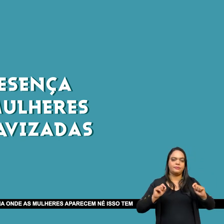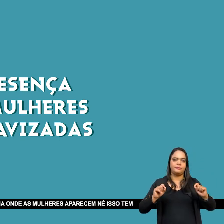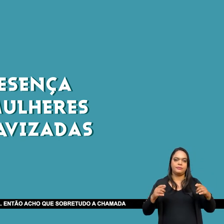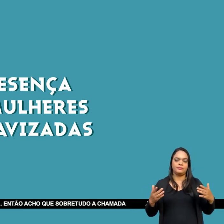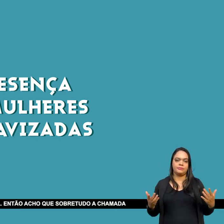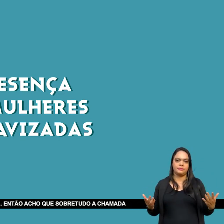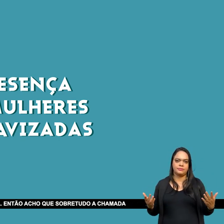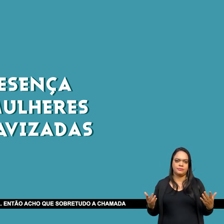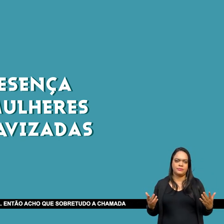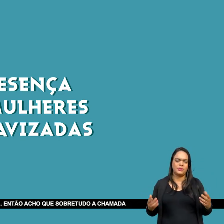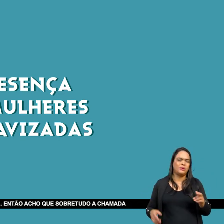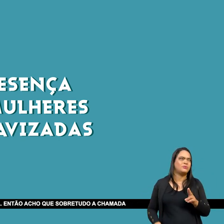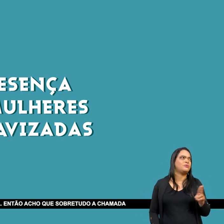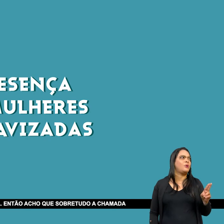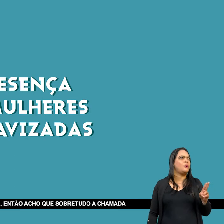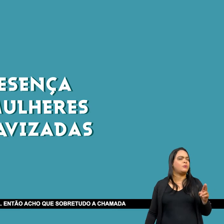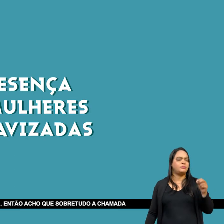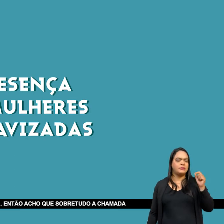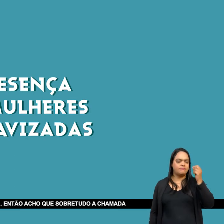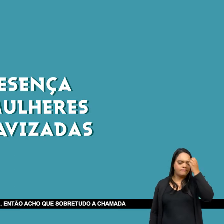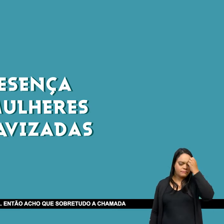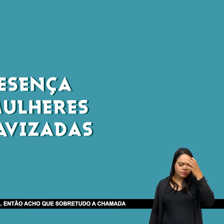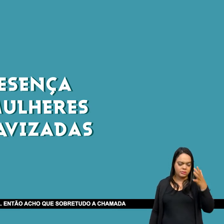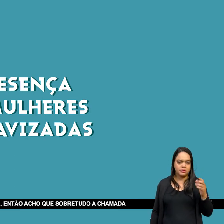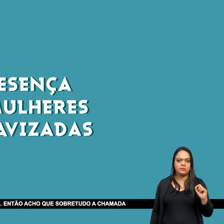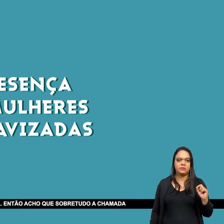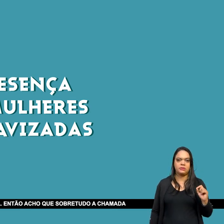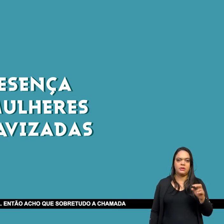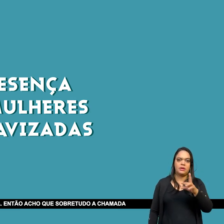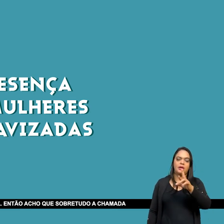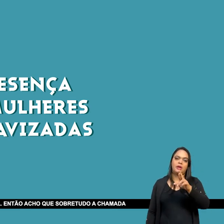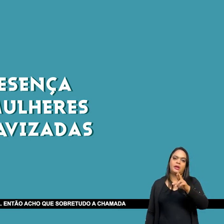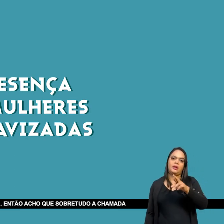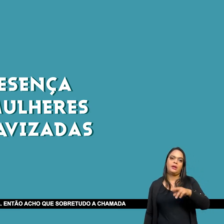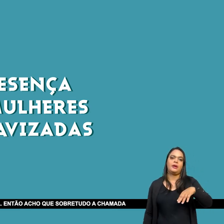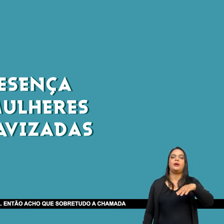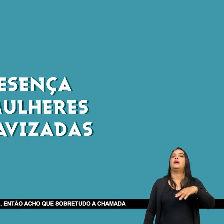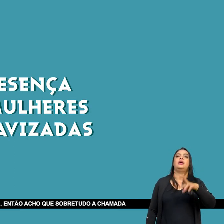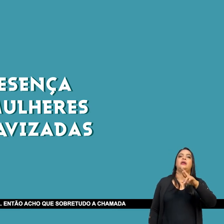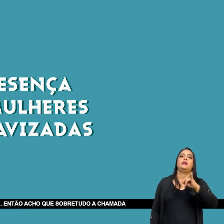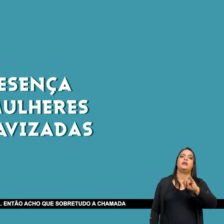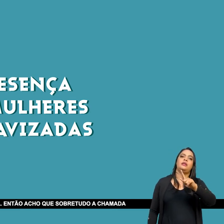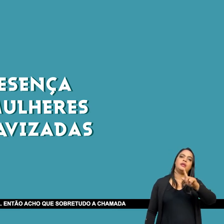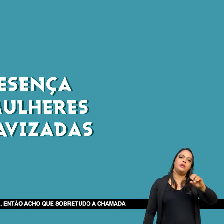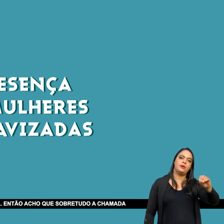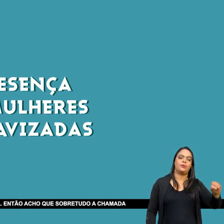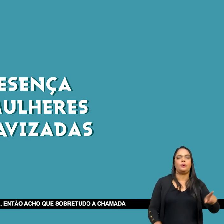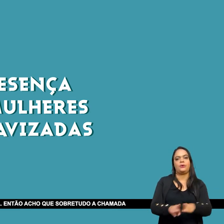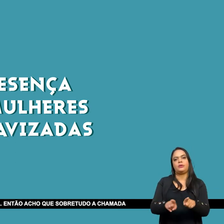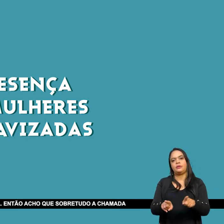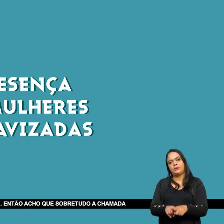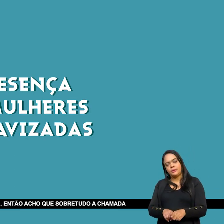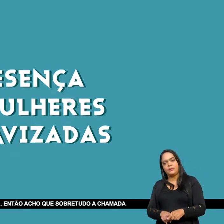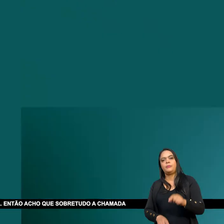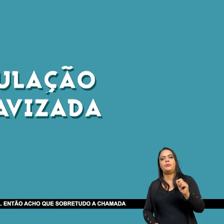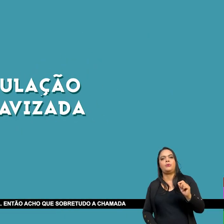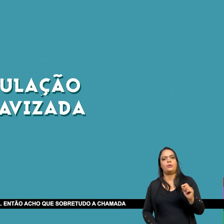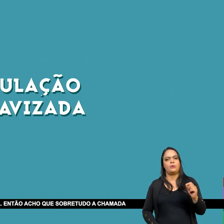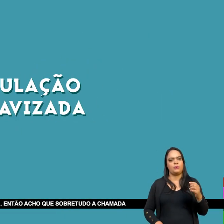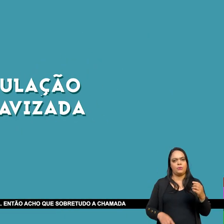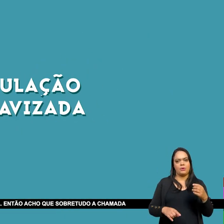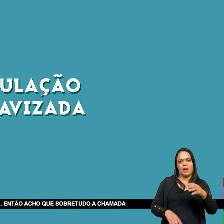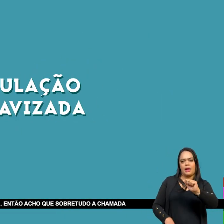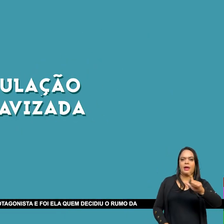Isso tem alguns Exemplos Na historiografia Específica Haitiana Então eu acho Que sobretudo